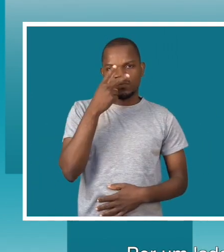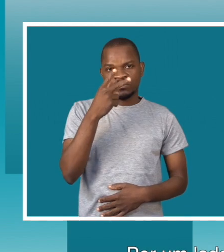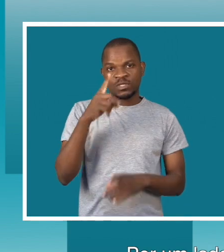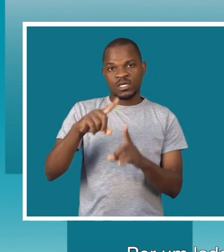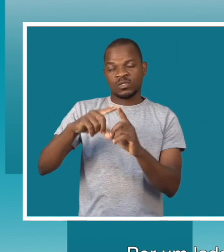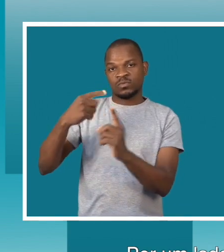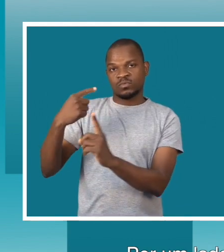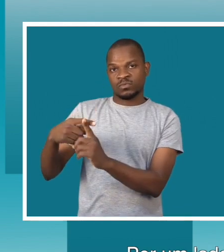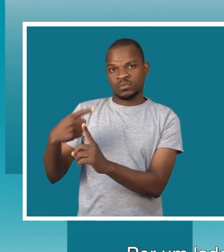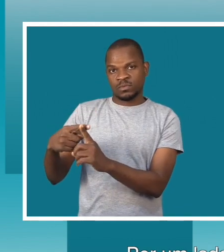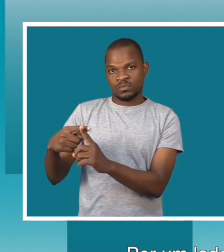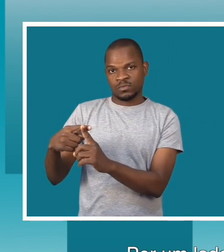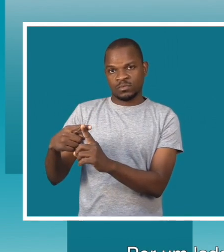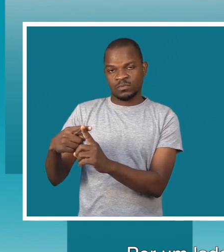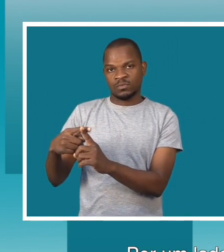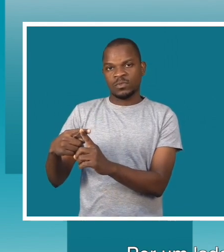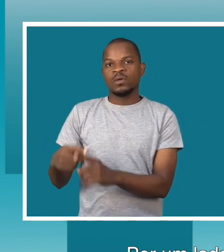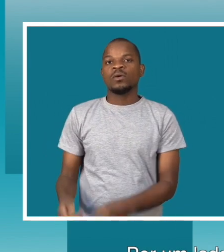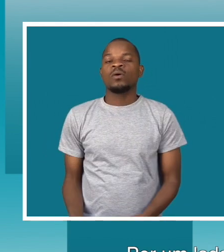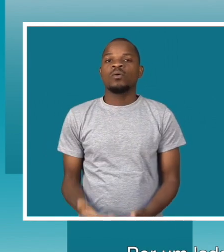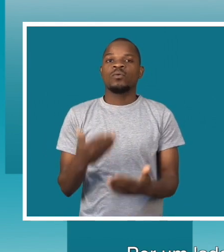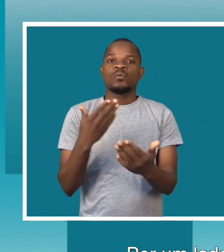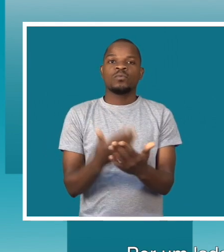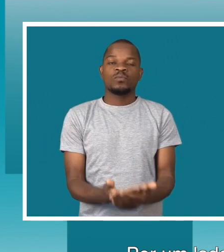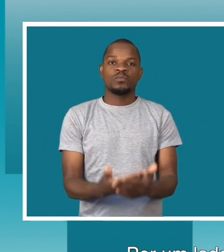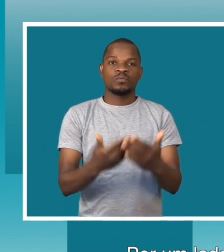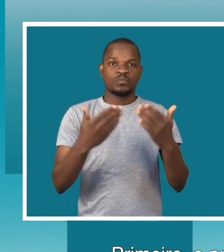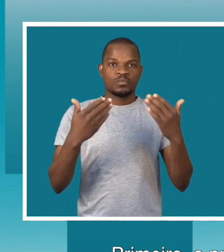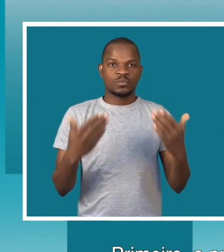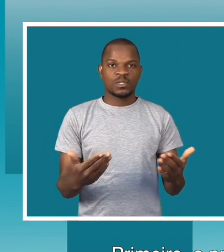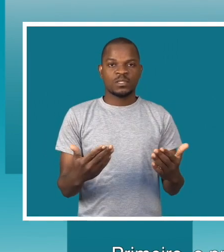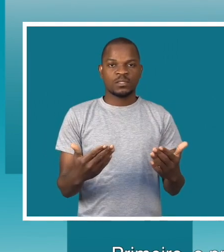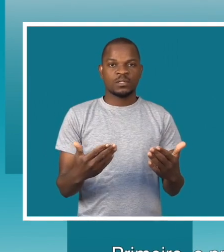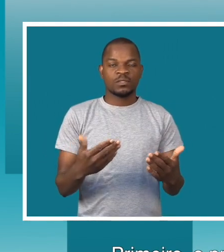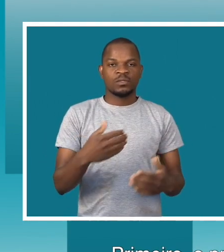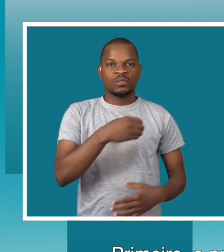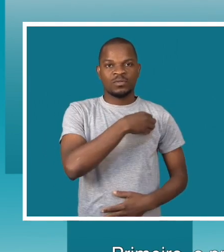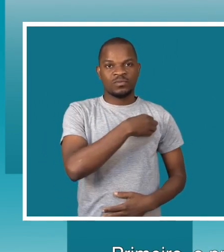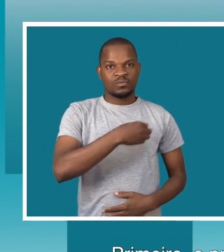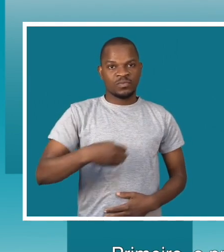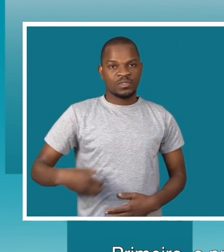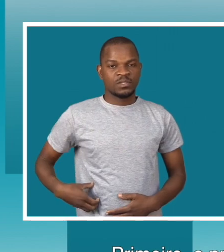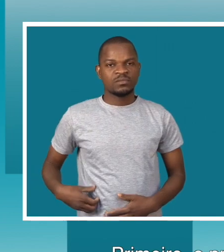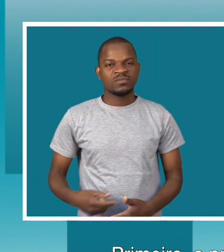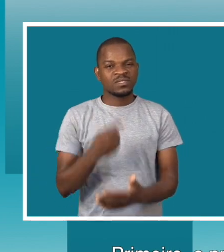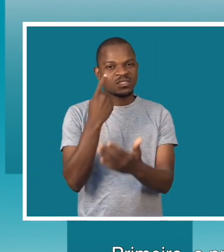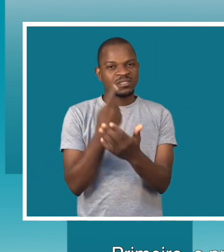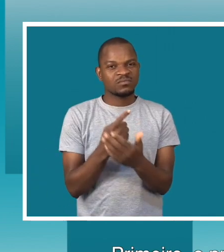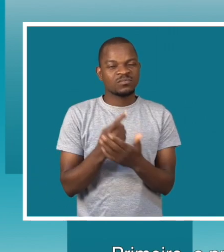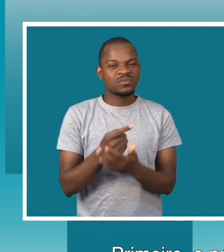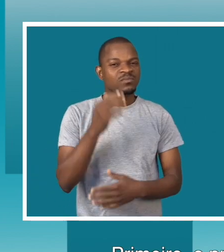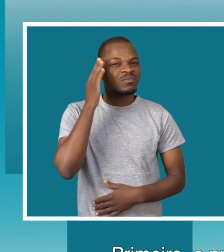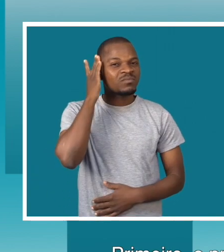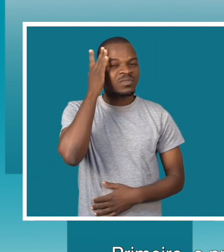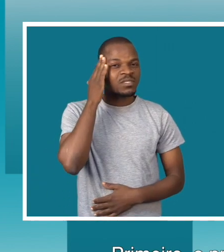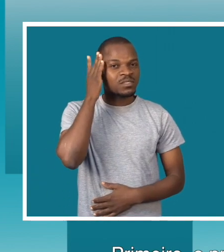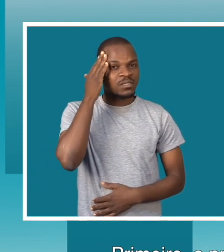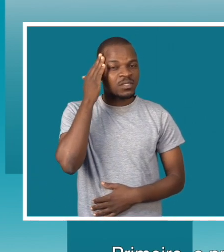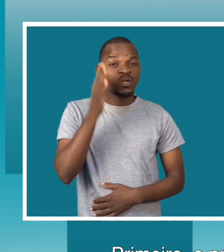positiva, mas do outro lado não é positivo. Porque, primeira coisa, o presidente devia pensar é